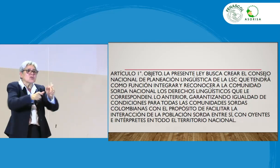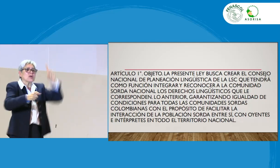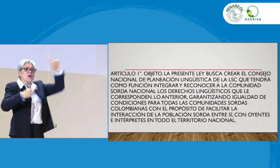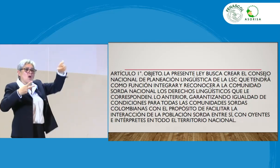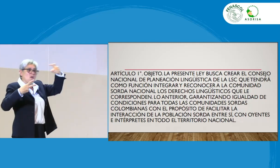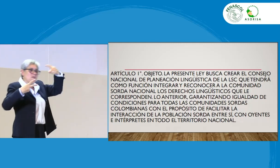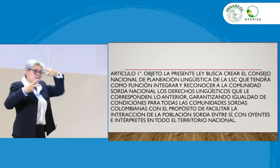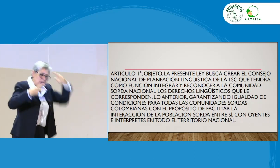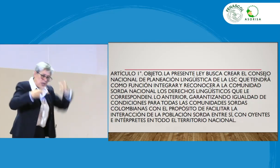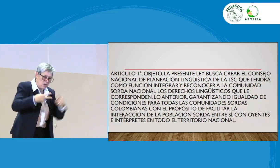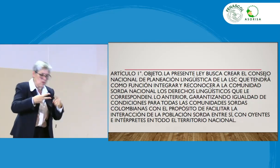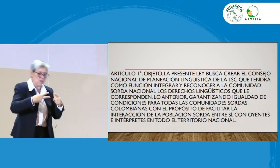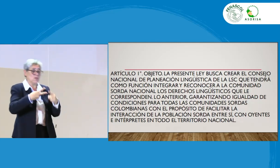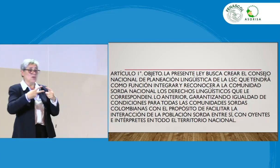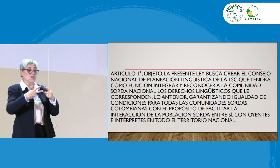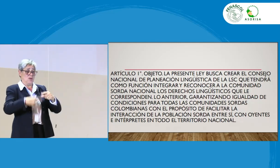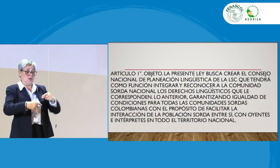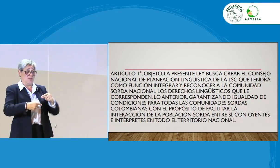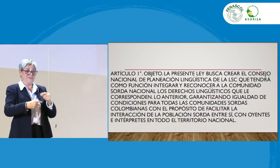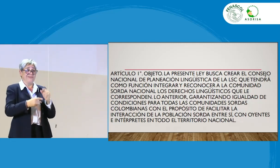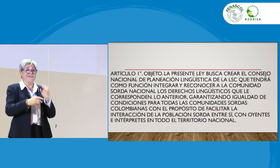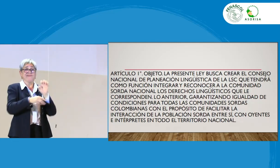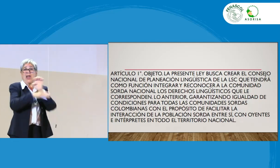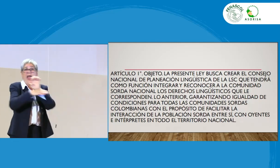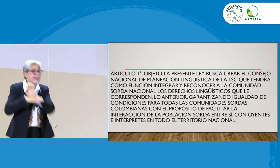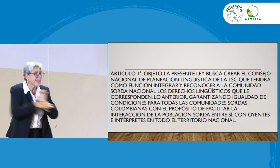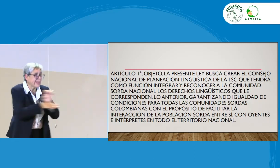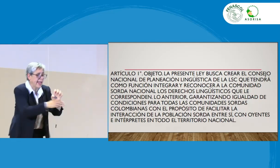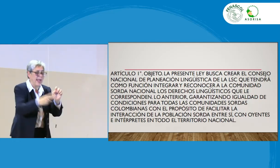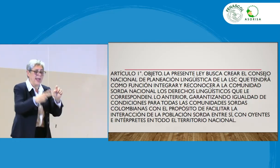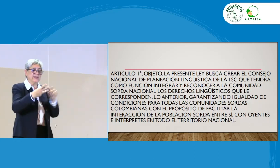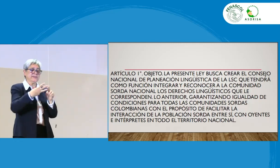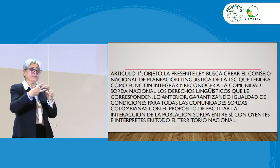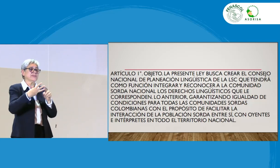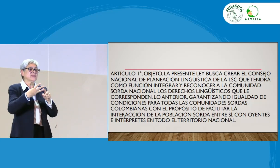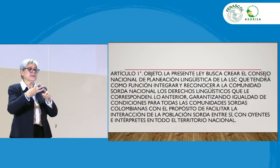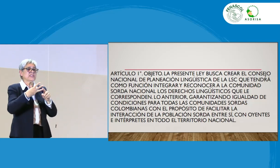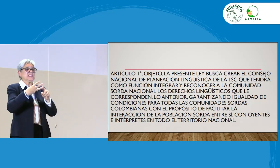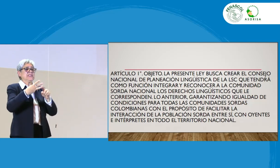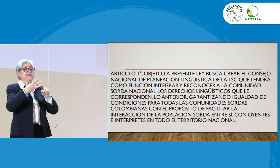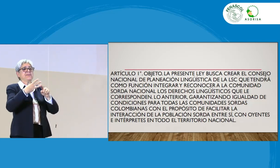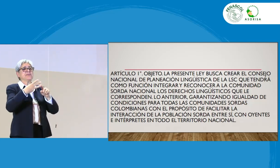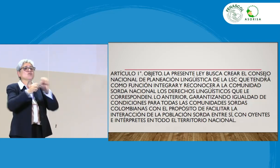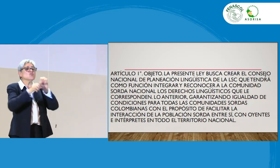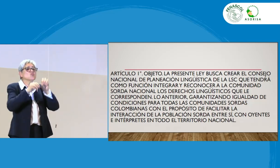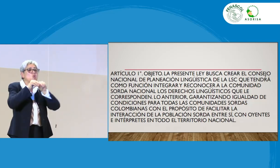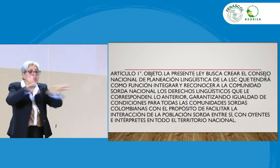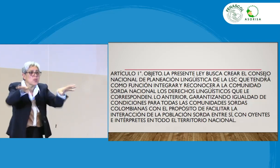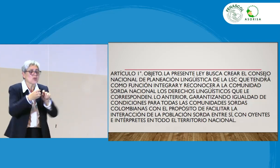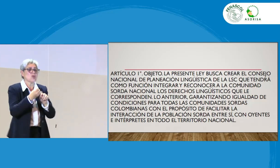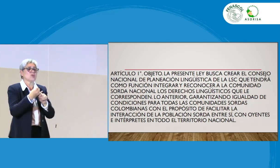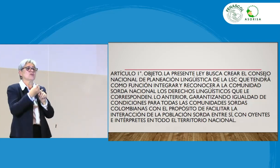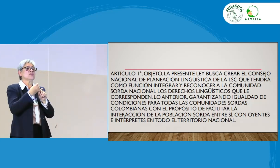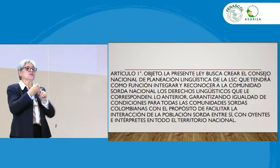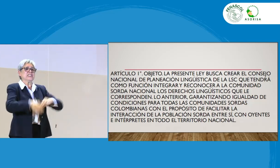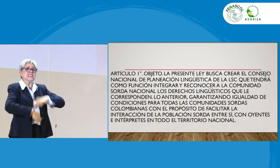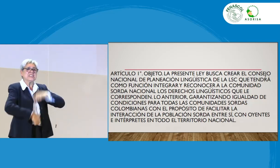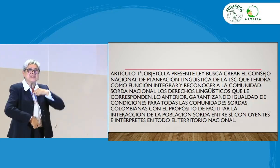gobierno, también diferentes entidades, también el público, sociedad